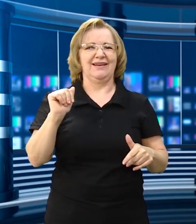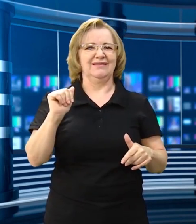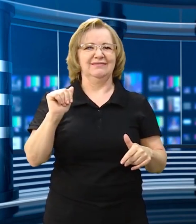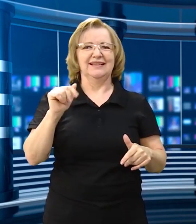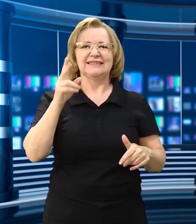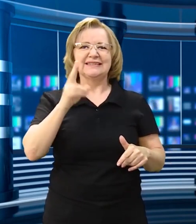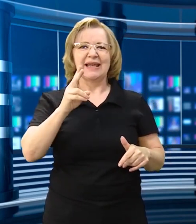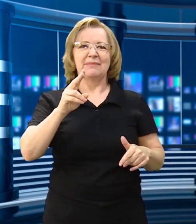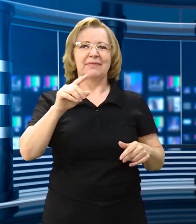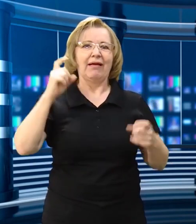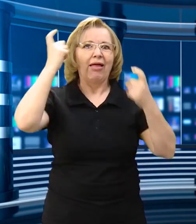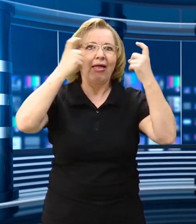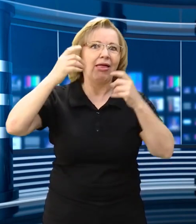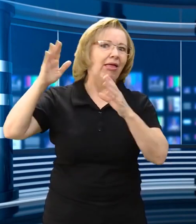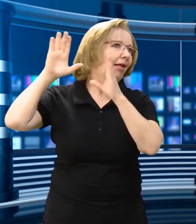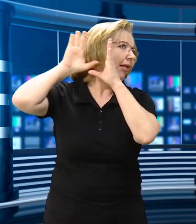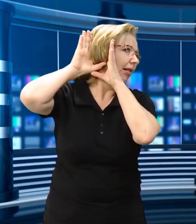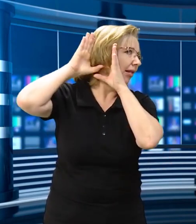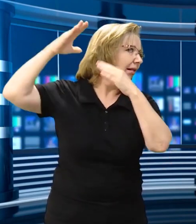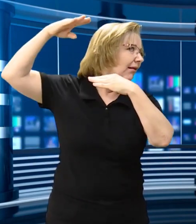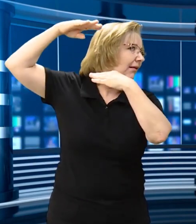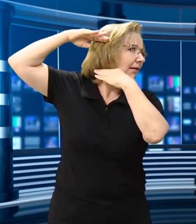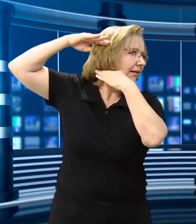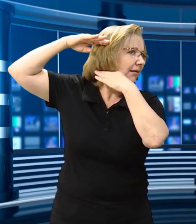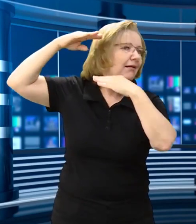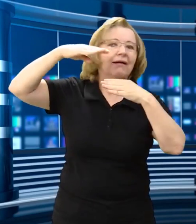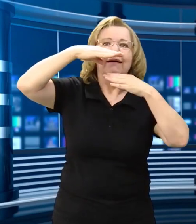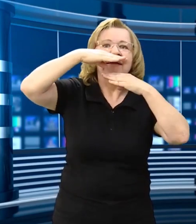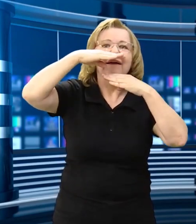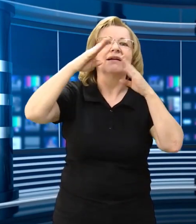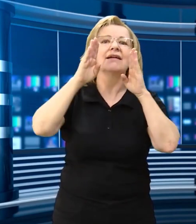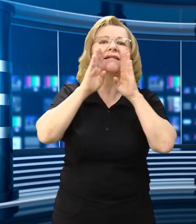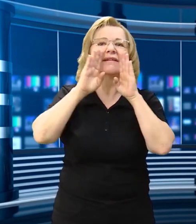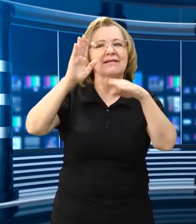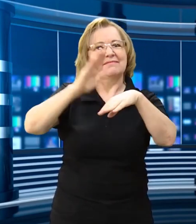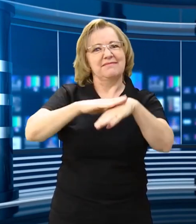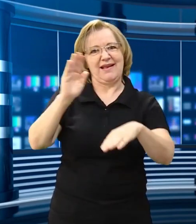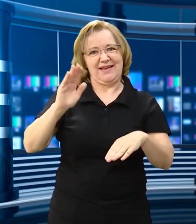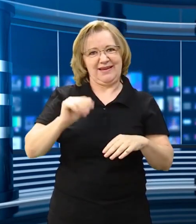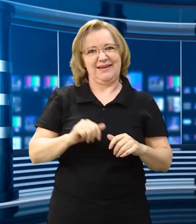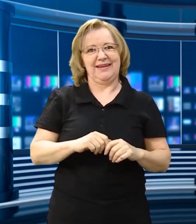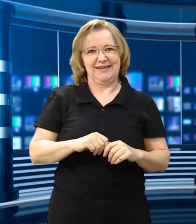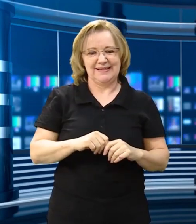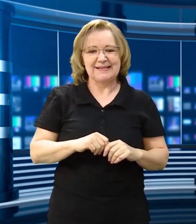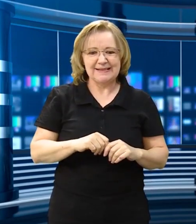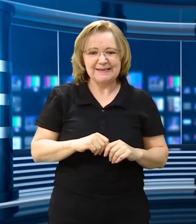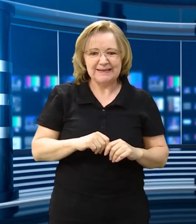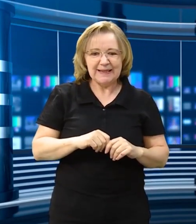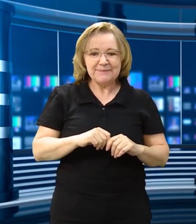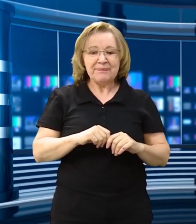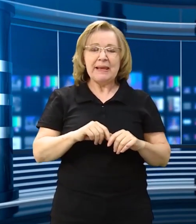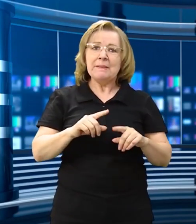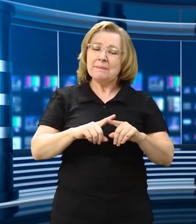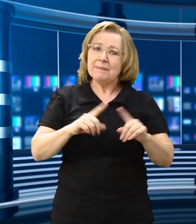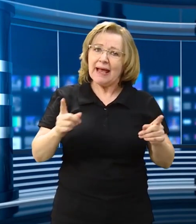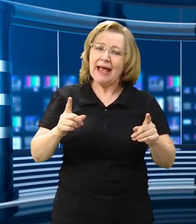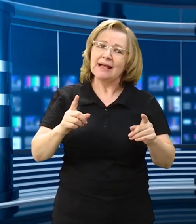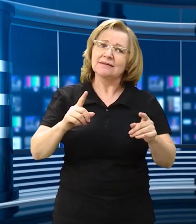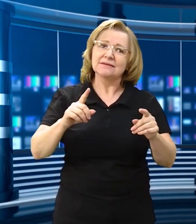própria língua, né? O surdo tem a sua própria língua, então, deixar essa preocupação de ouvir e falar,